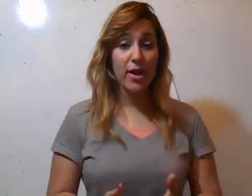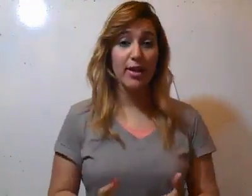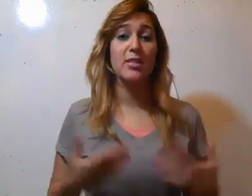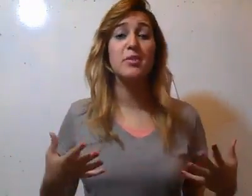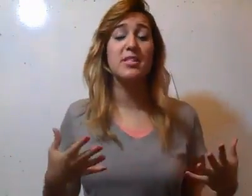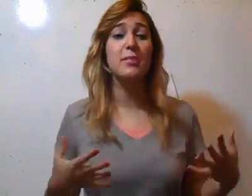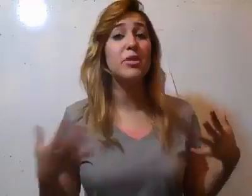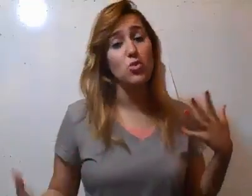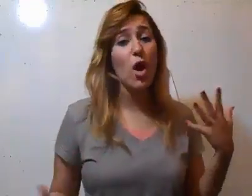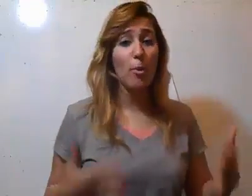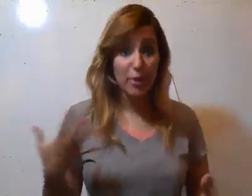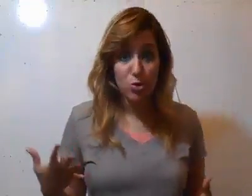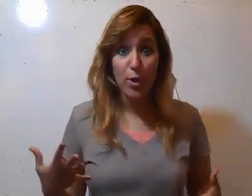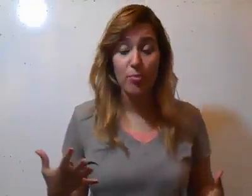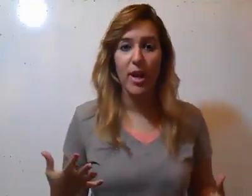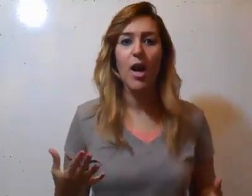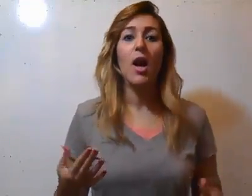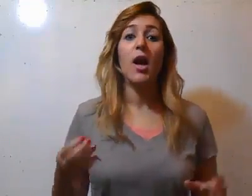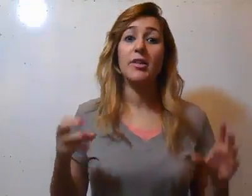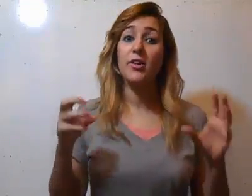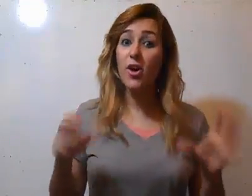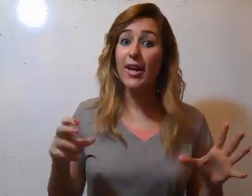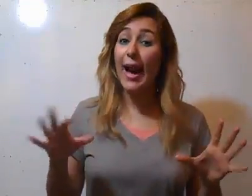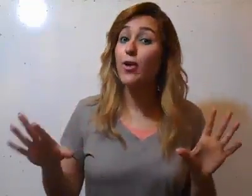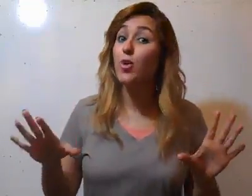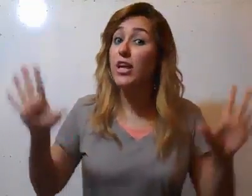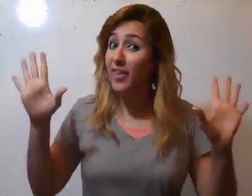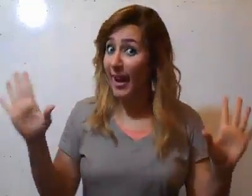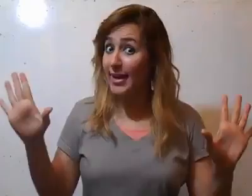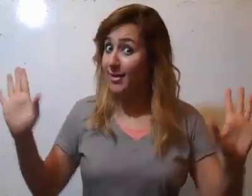كتير من الستات بينسوها او ما بيخدوش بالهم لها. ان الراجل عقل مختلف عن عقلنا.